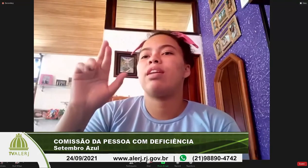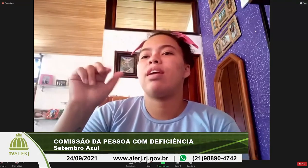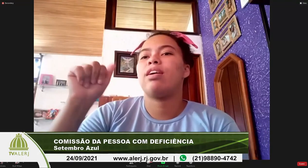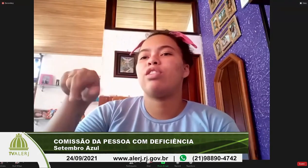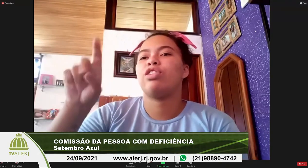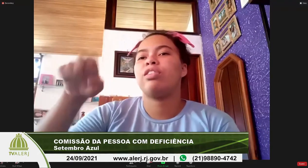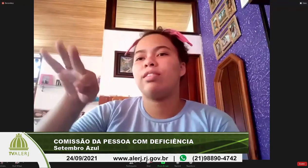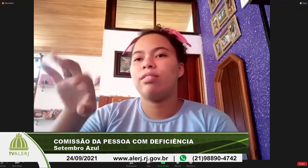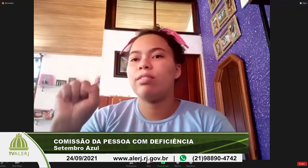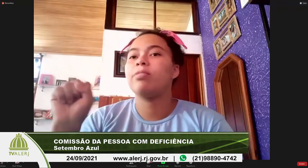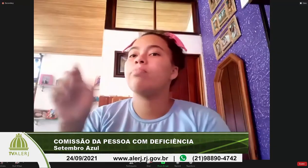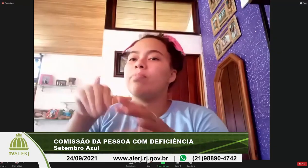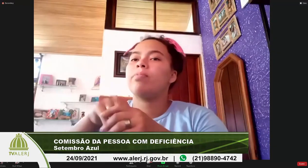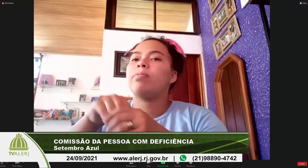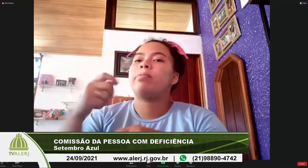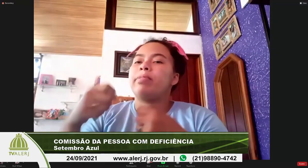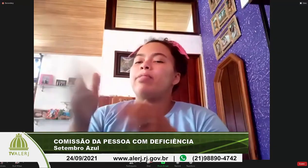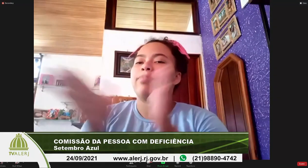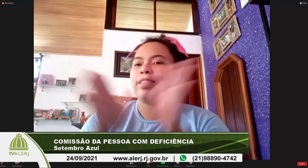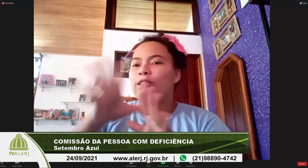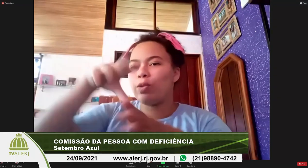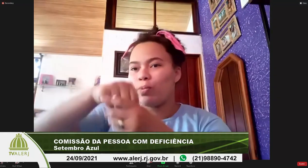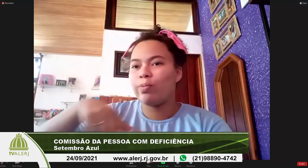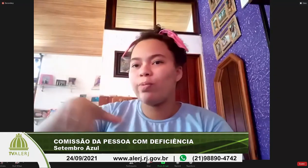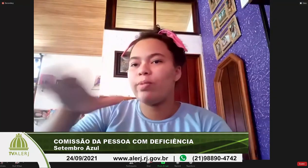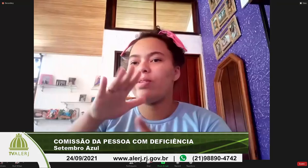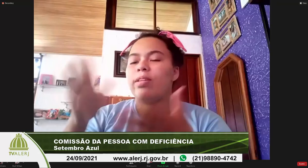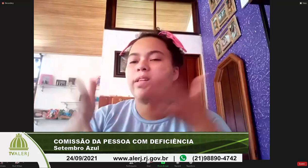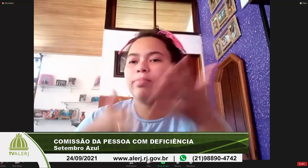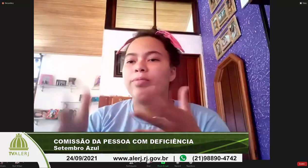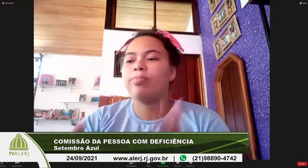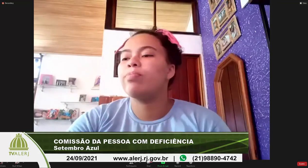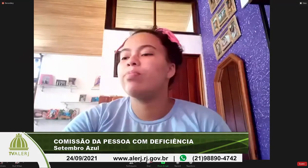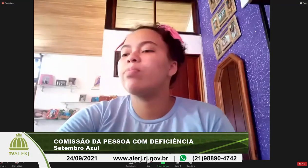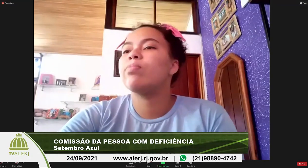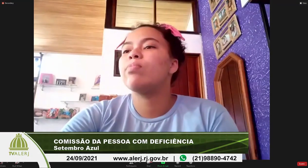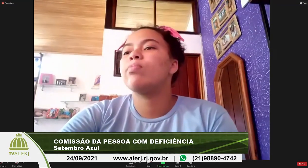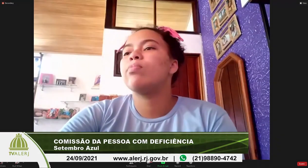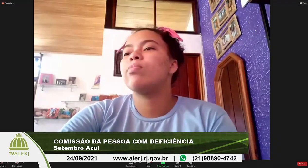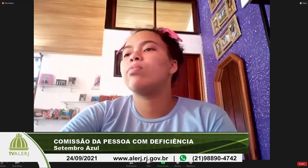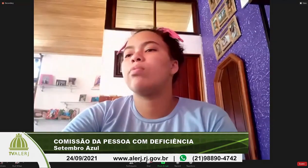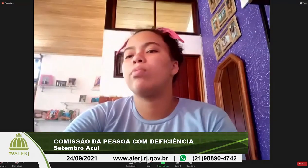Alerj e o museu do Palácio Tiradentes sobre acessibilidade